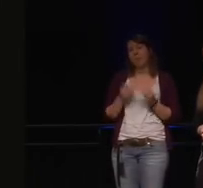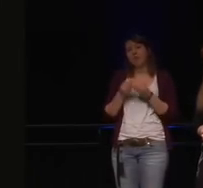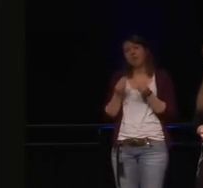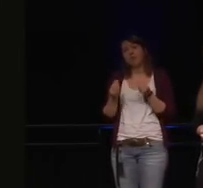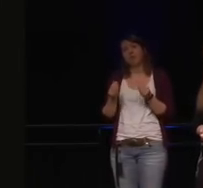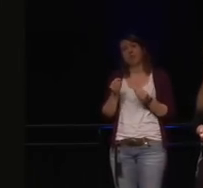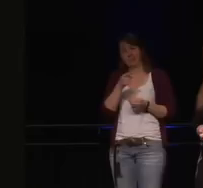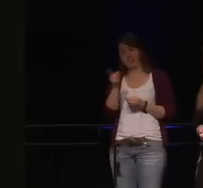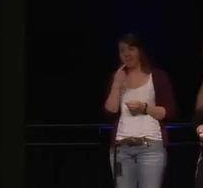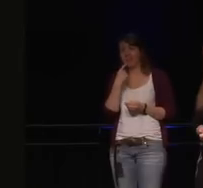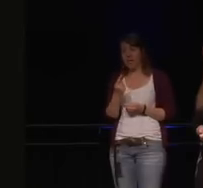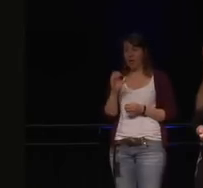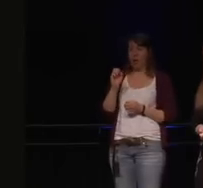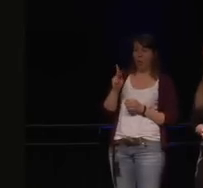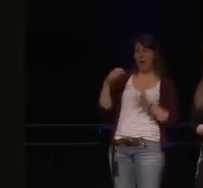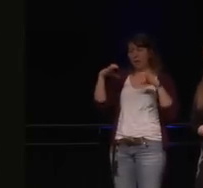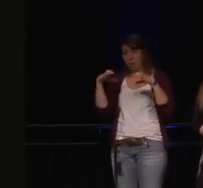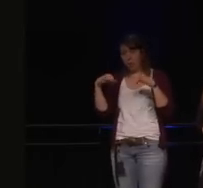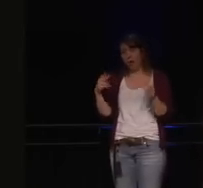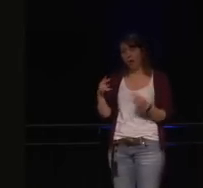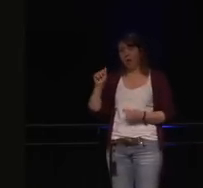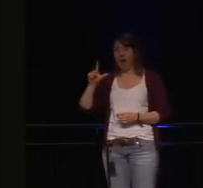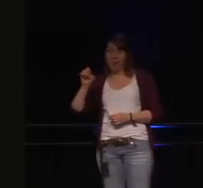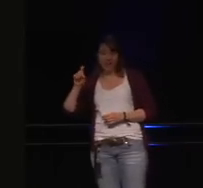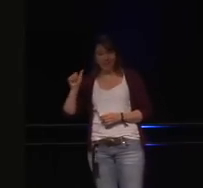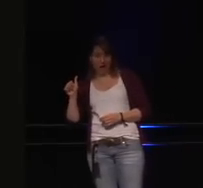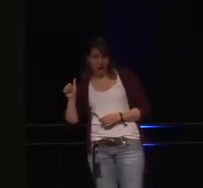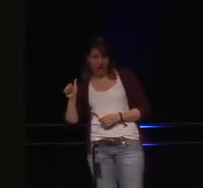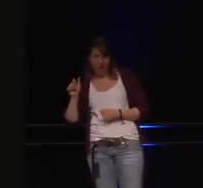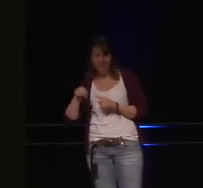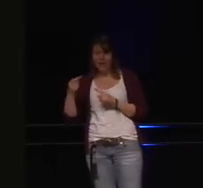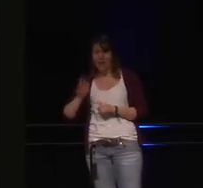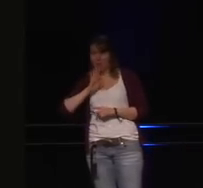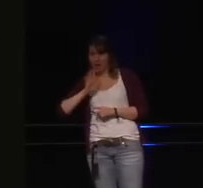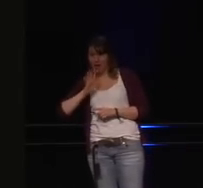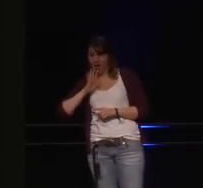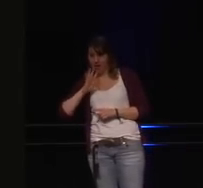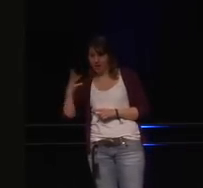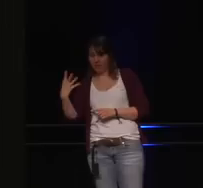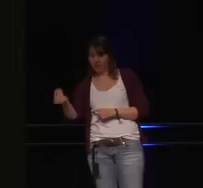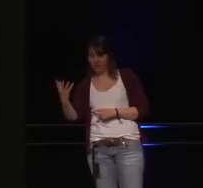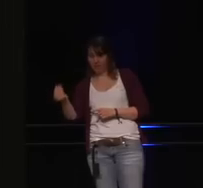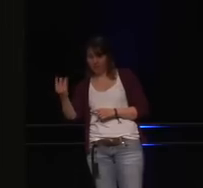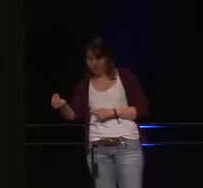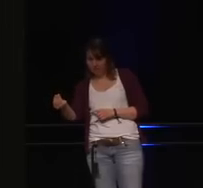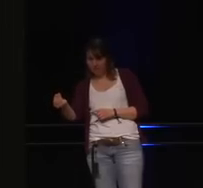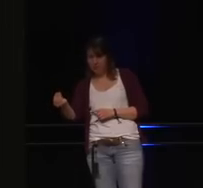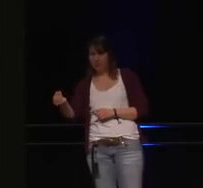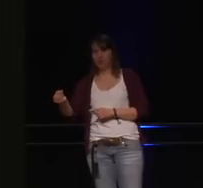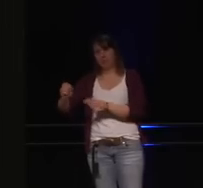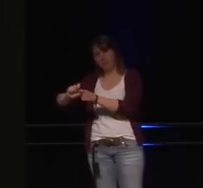Also all die Sprachkommandos, die nach OK Google oder Alexa gemacht werden, werden